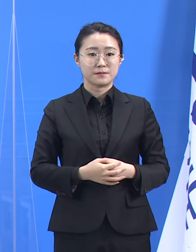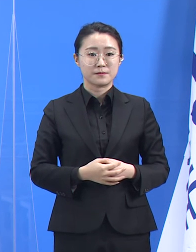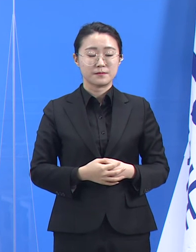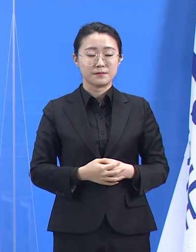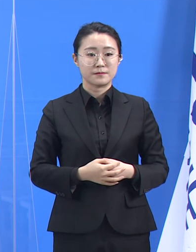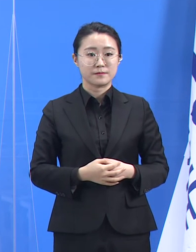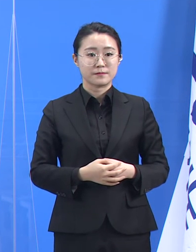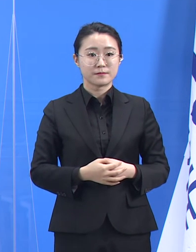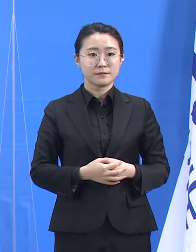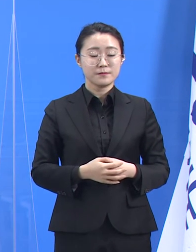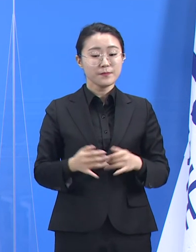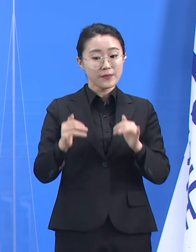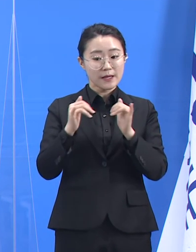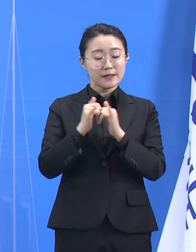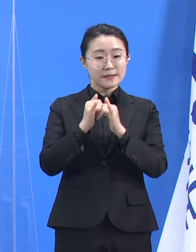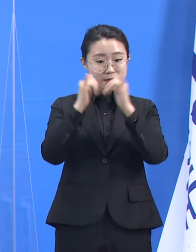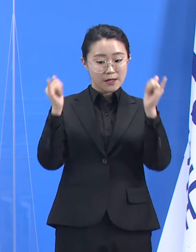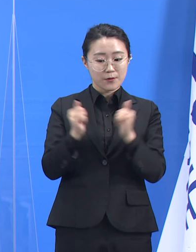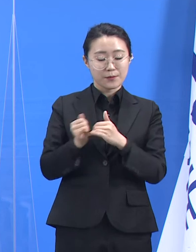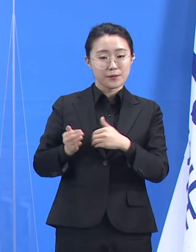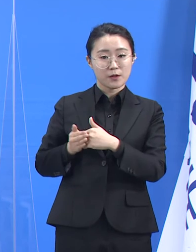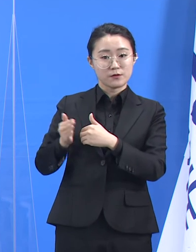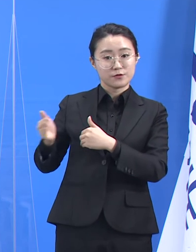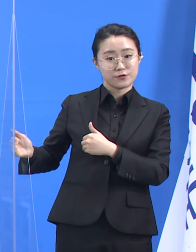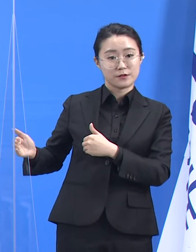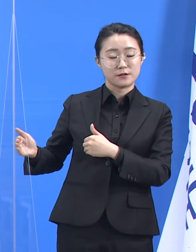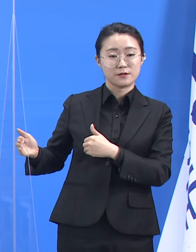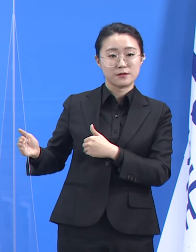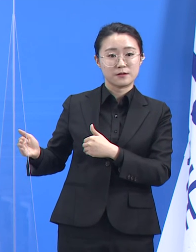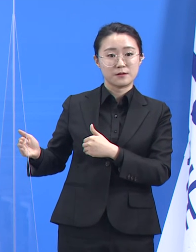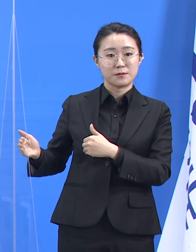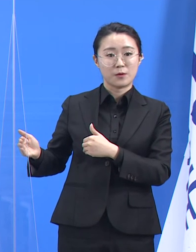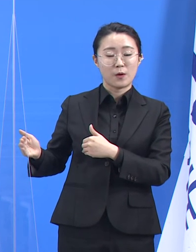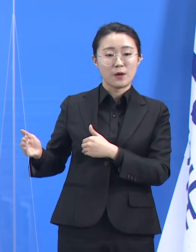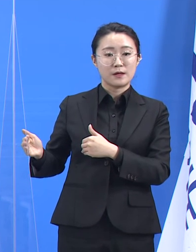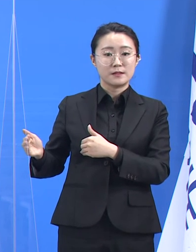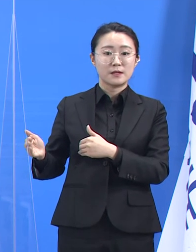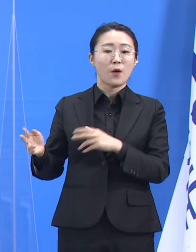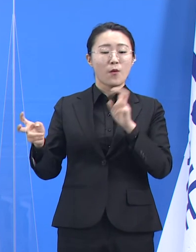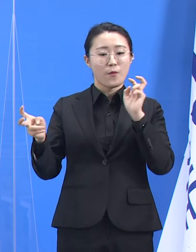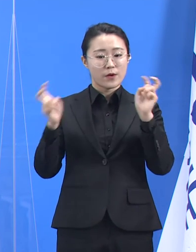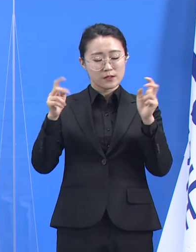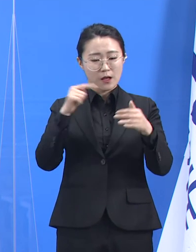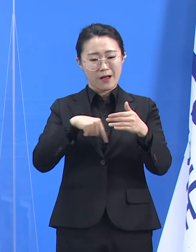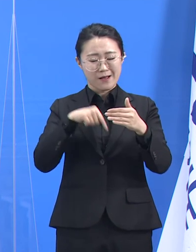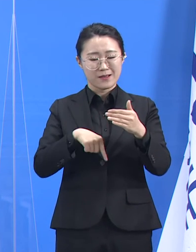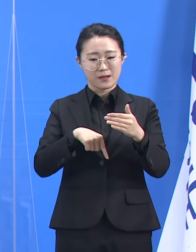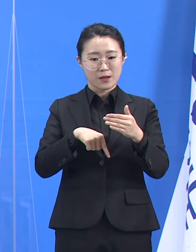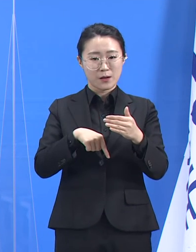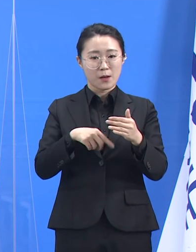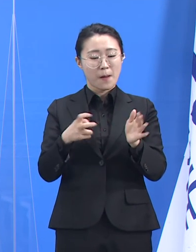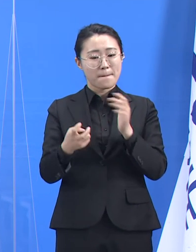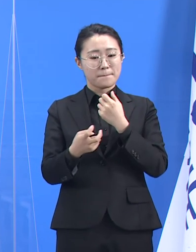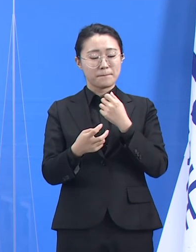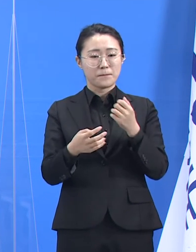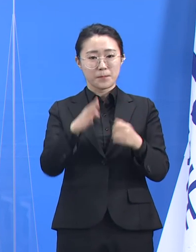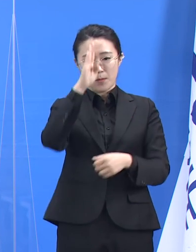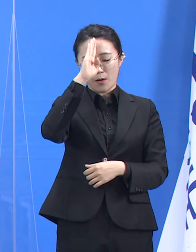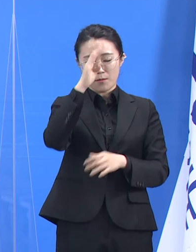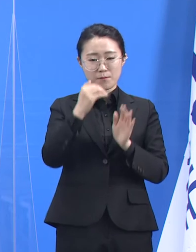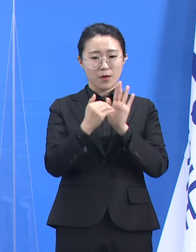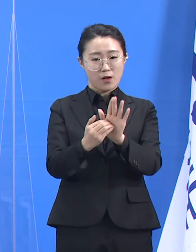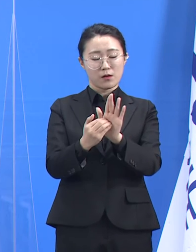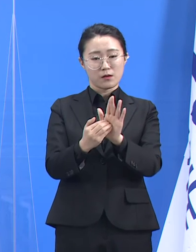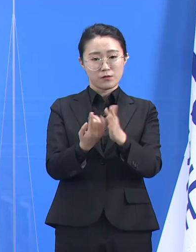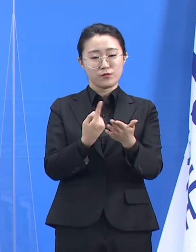사회적 거리 두기 단계 조정이 사업장 방역에 미치는 영향이 사실 크지 않습니다. 사업장 방역